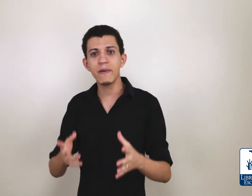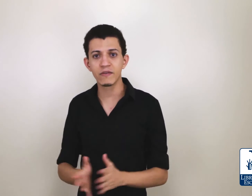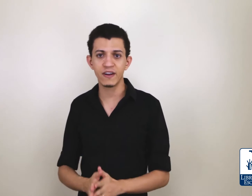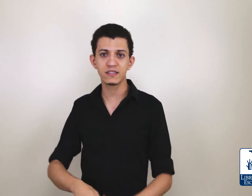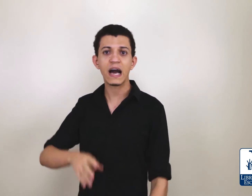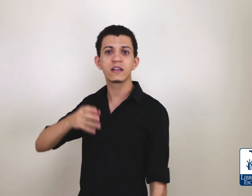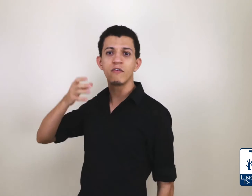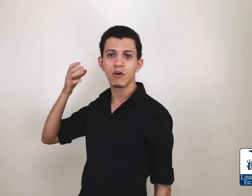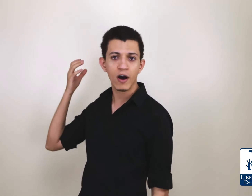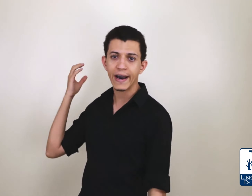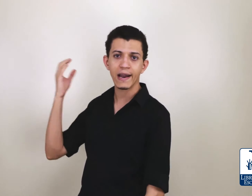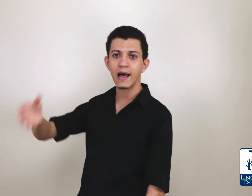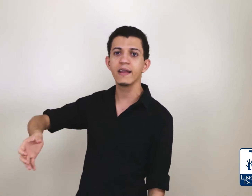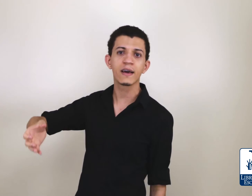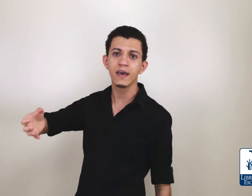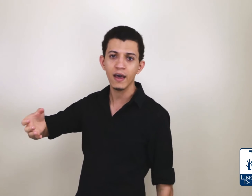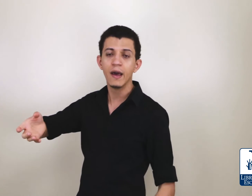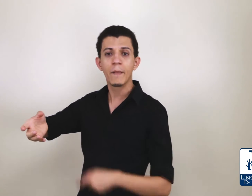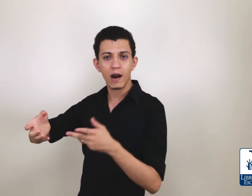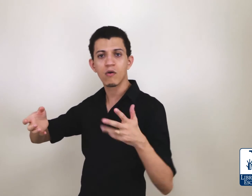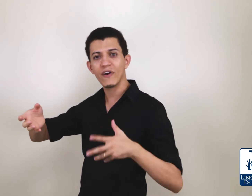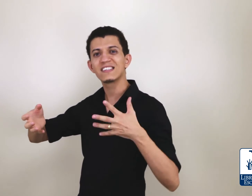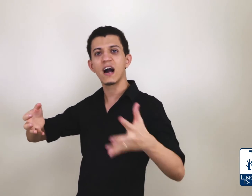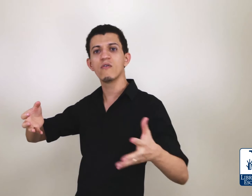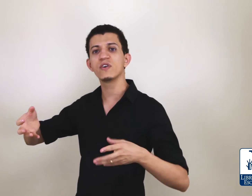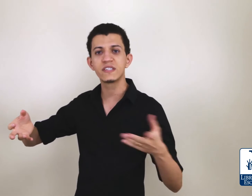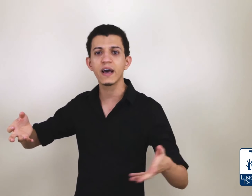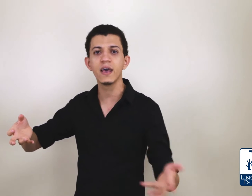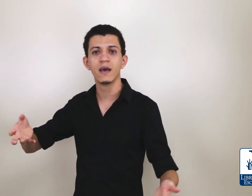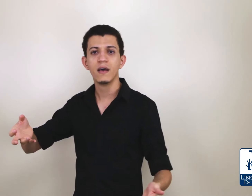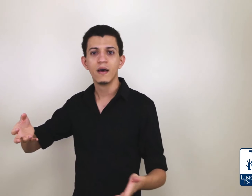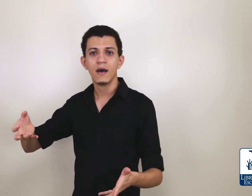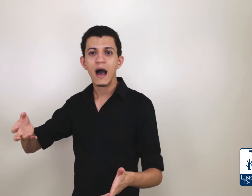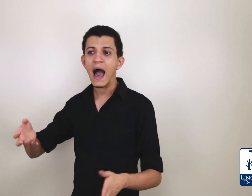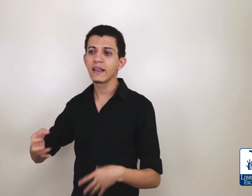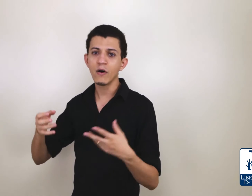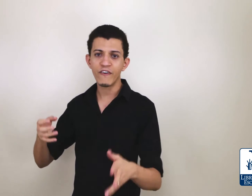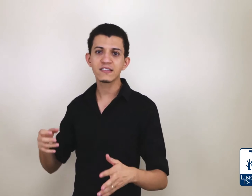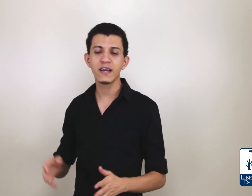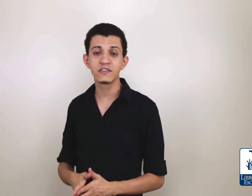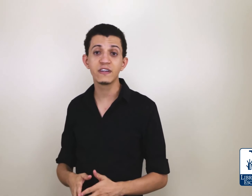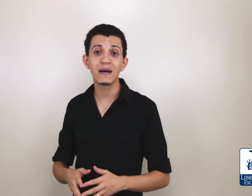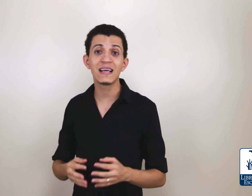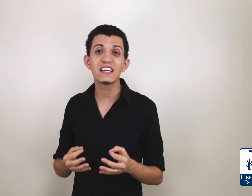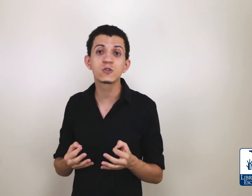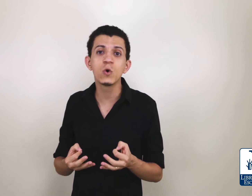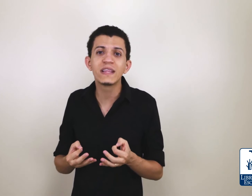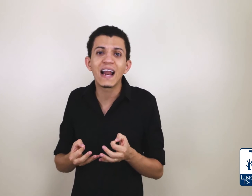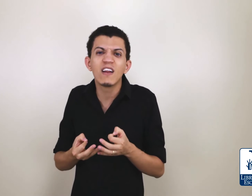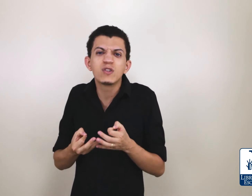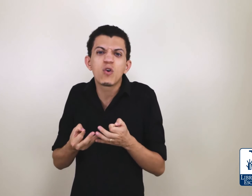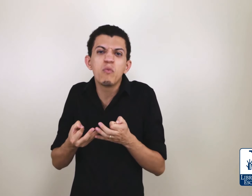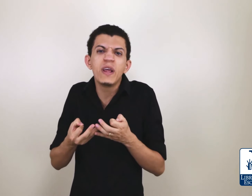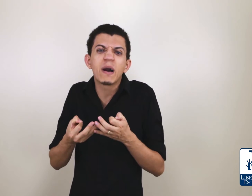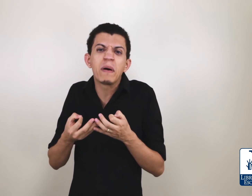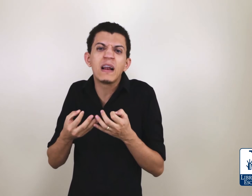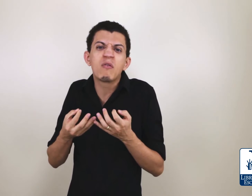mesmo. Eu falei, tá, então eu vou colocar ela na linha aqui para ela conversar com você aí. Ah, então faça isso. Mas ela é surda, ela não se comunica pela língua